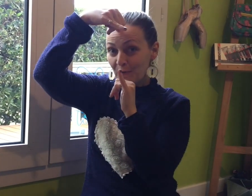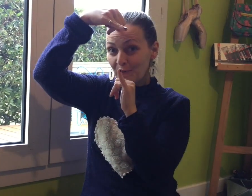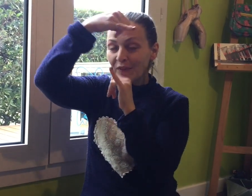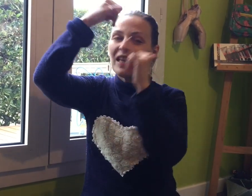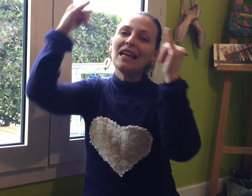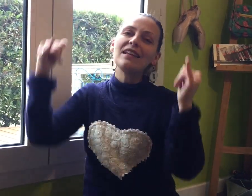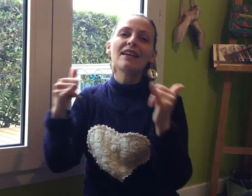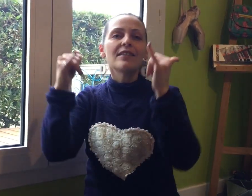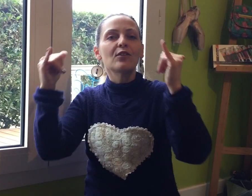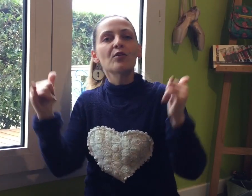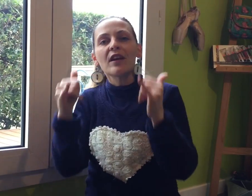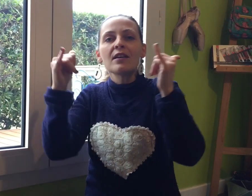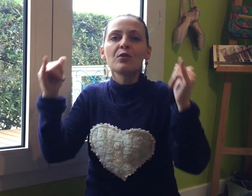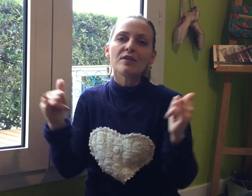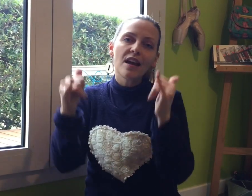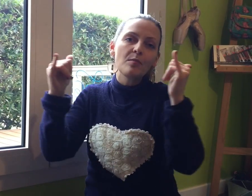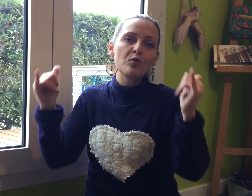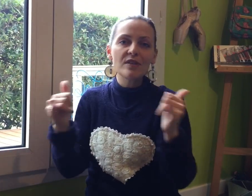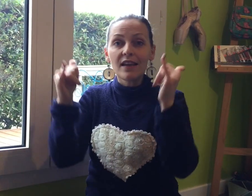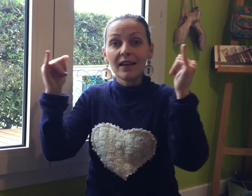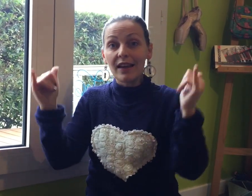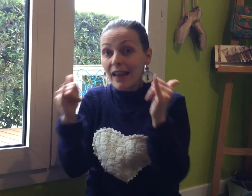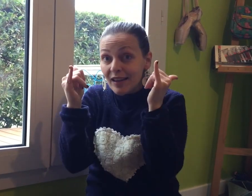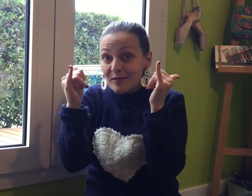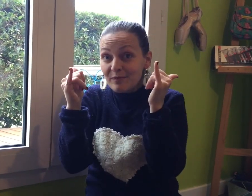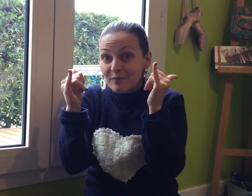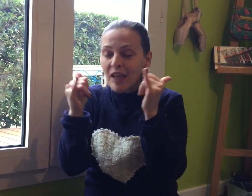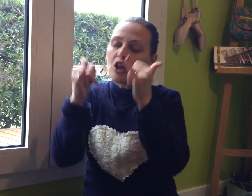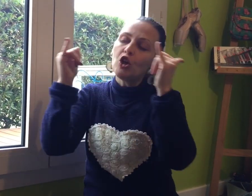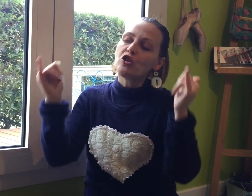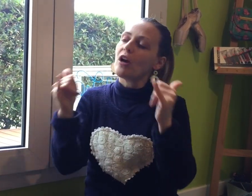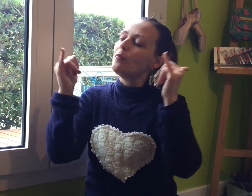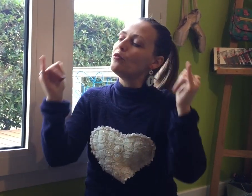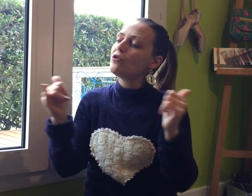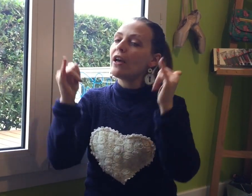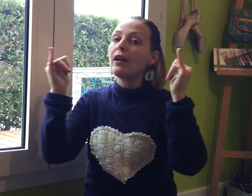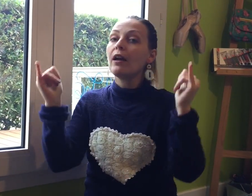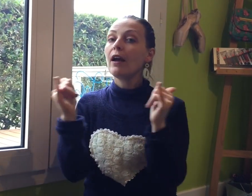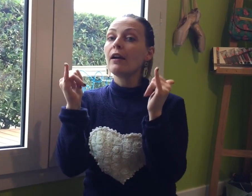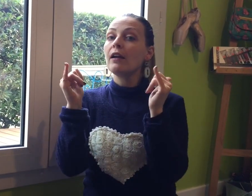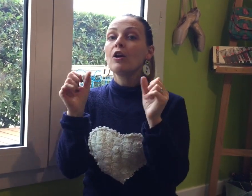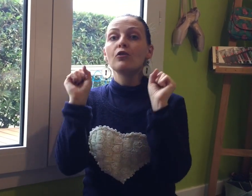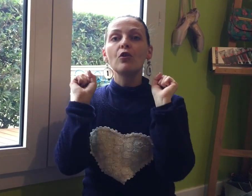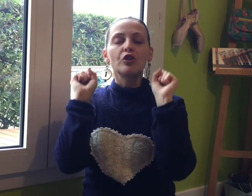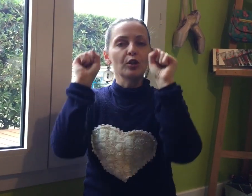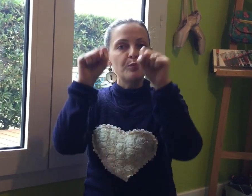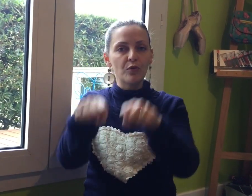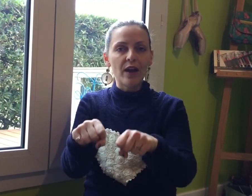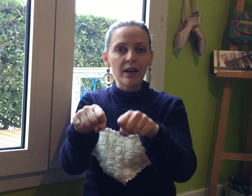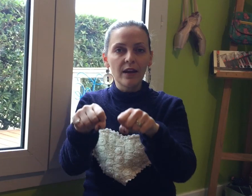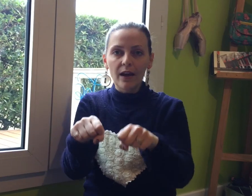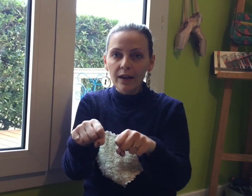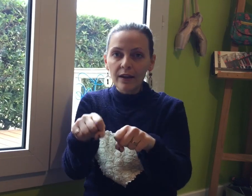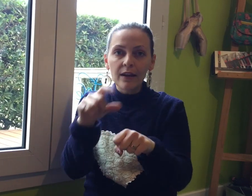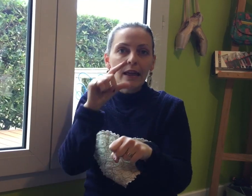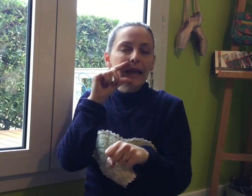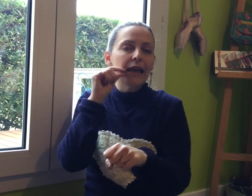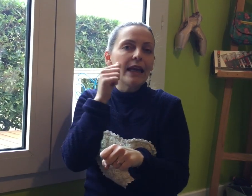Étaient en train de s'amuser Ils s'amusaient Tant ils pouvaient Et